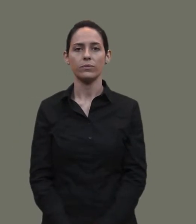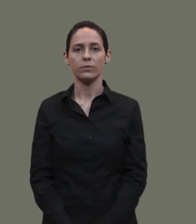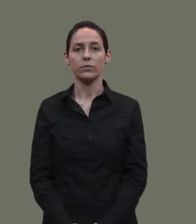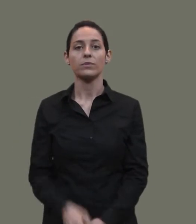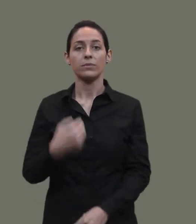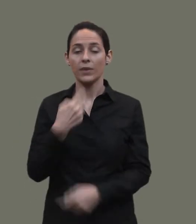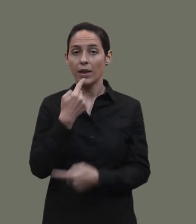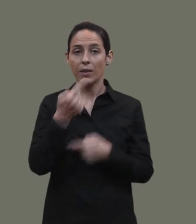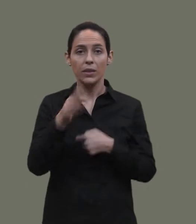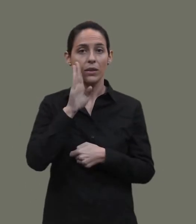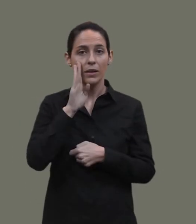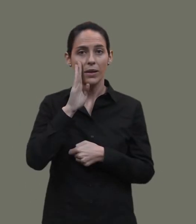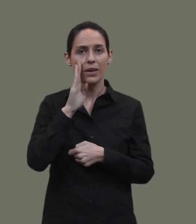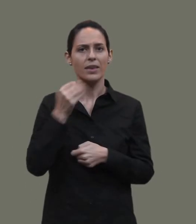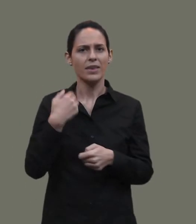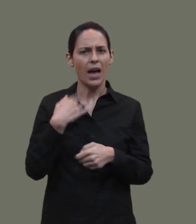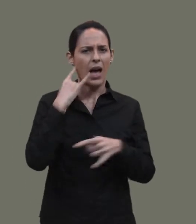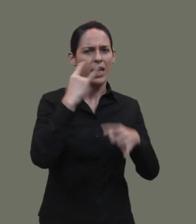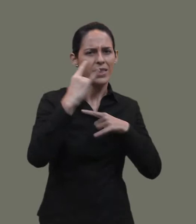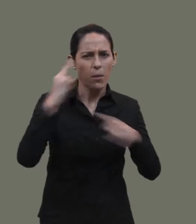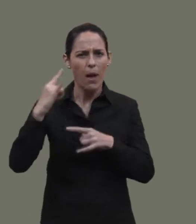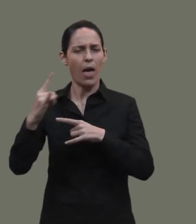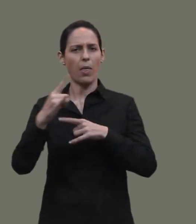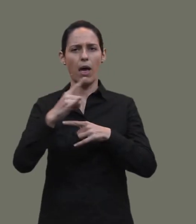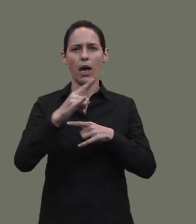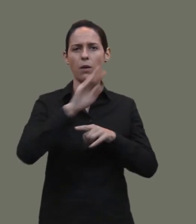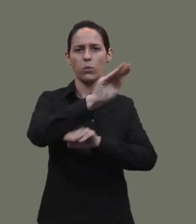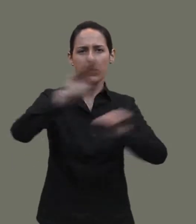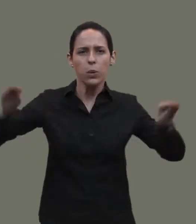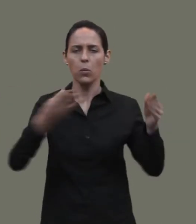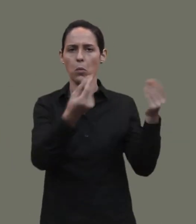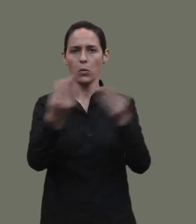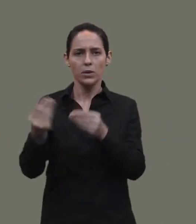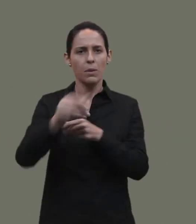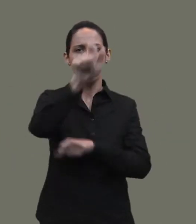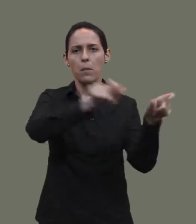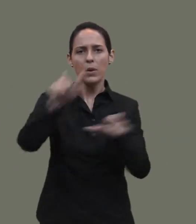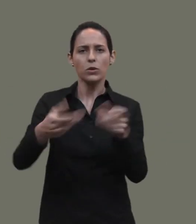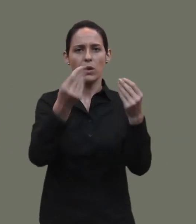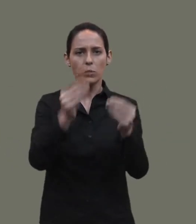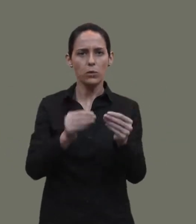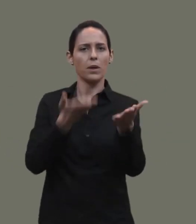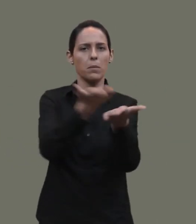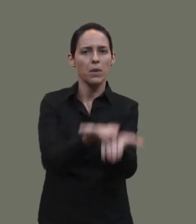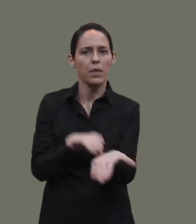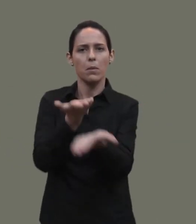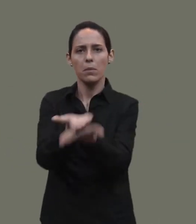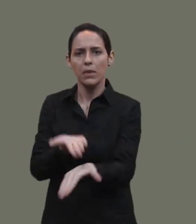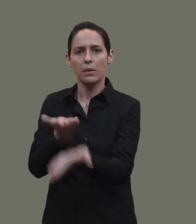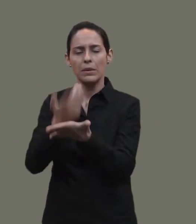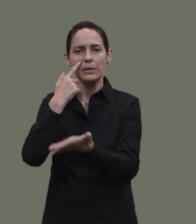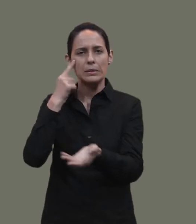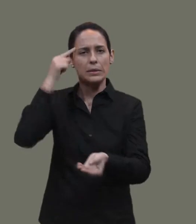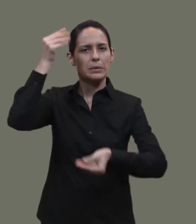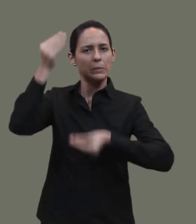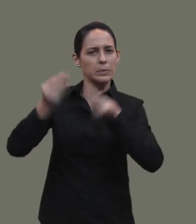Como les digo, han sido muchos los teléfonos marcados, muchas puertas a las que hemos llamado y muchas personas a las que les hemos pedido que